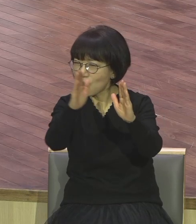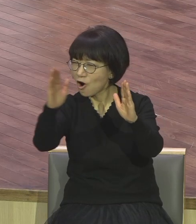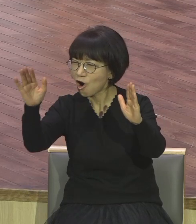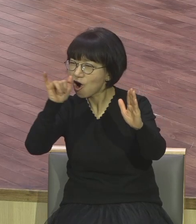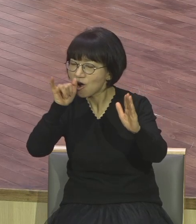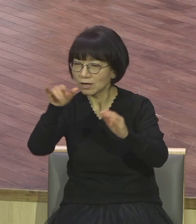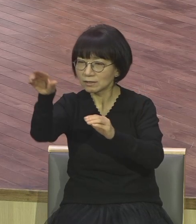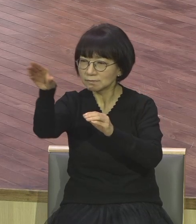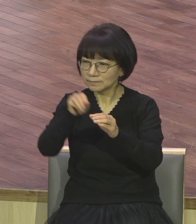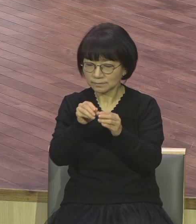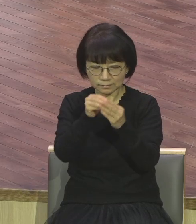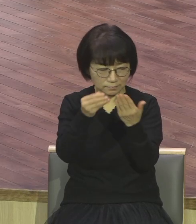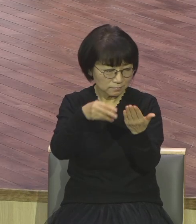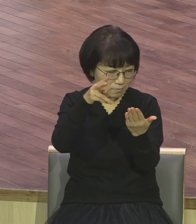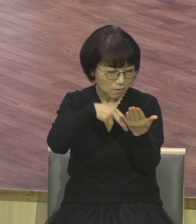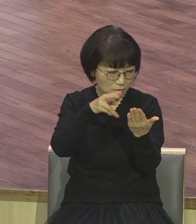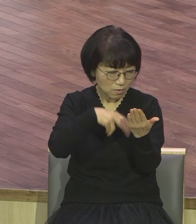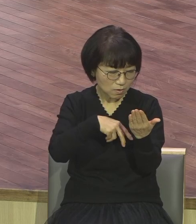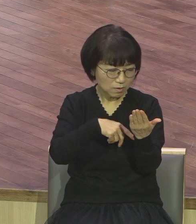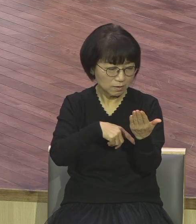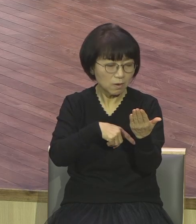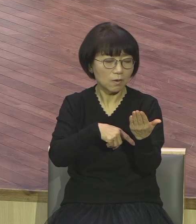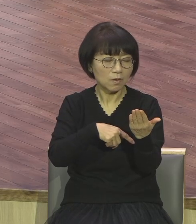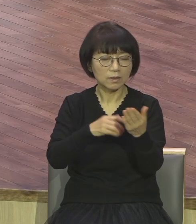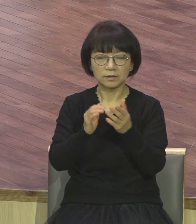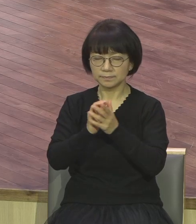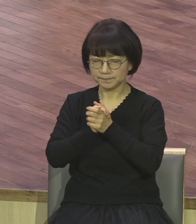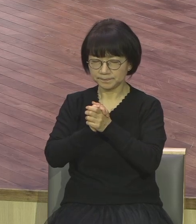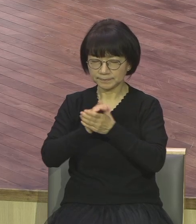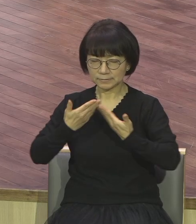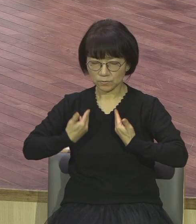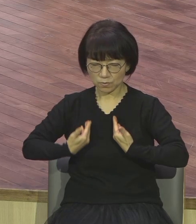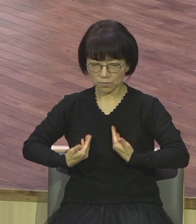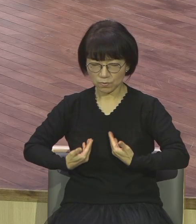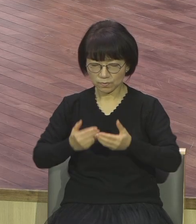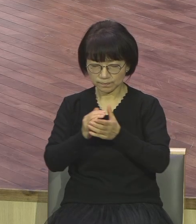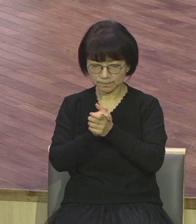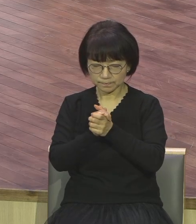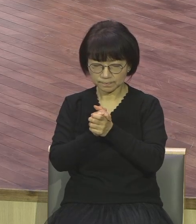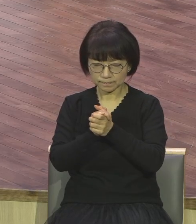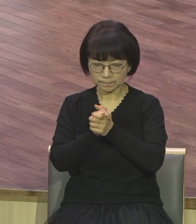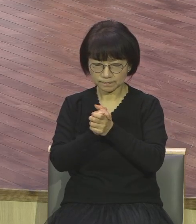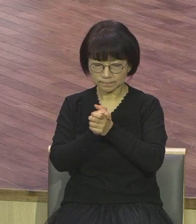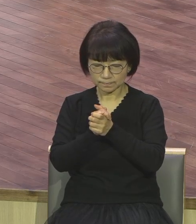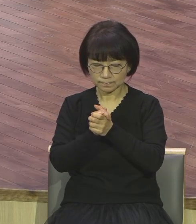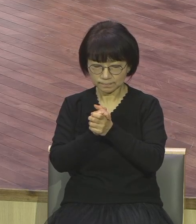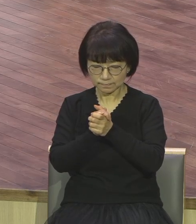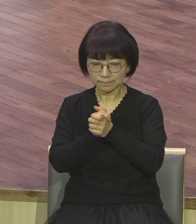묵상하고 조용히 정말 그런 신앙에 도움되는 자료들 볼 수 있는 그런 공간